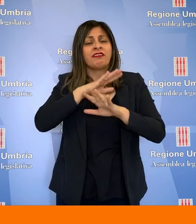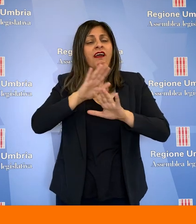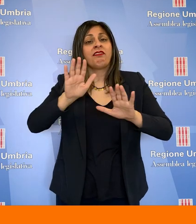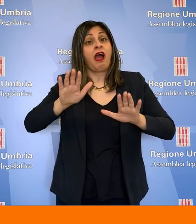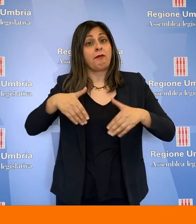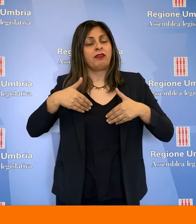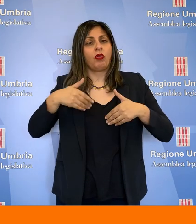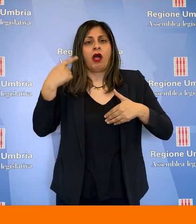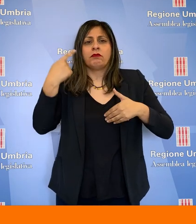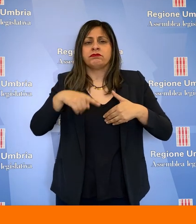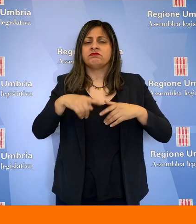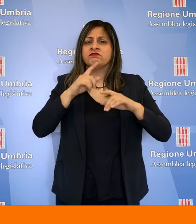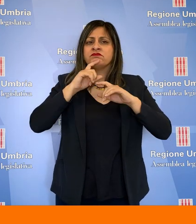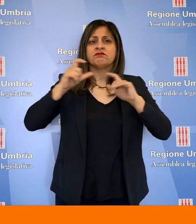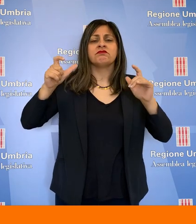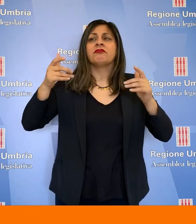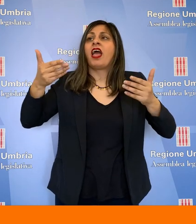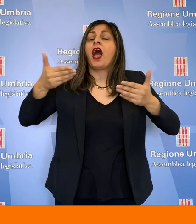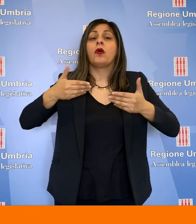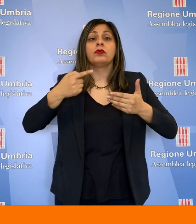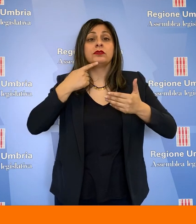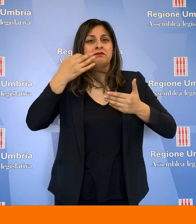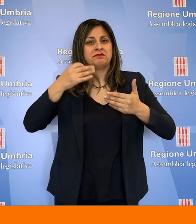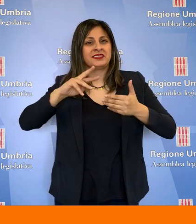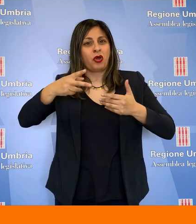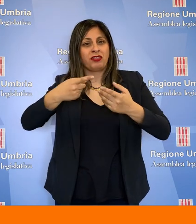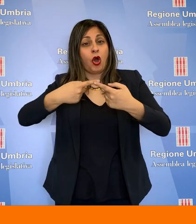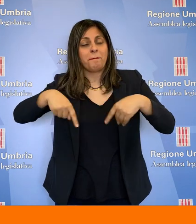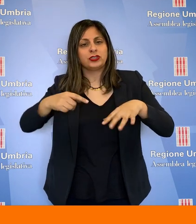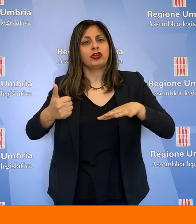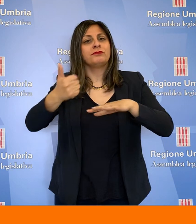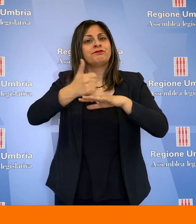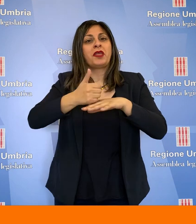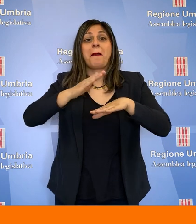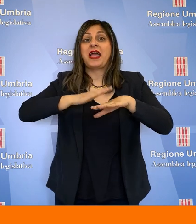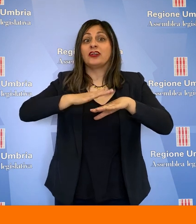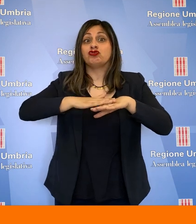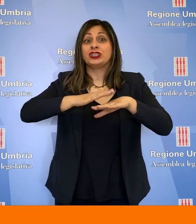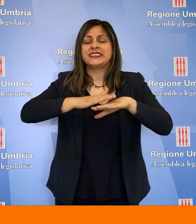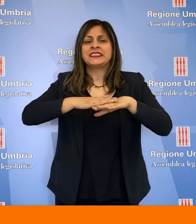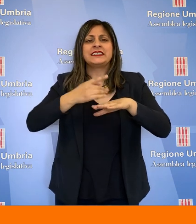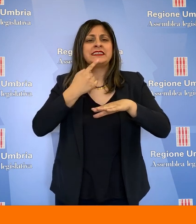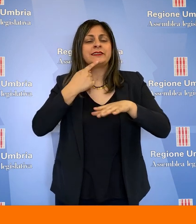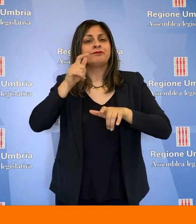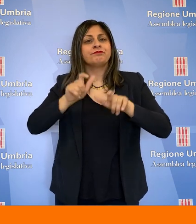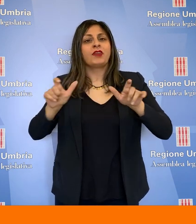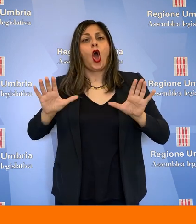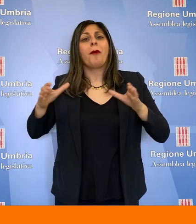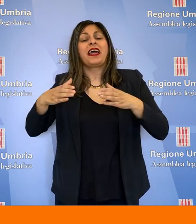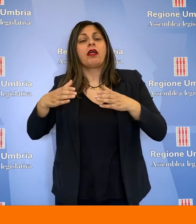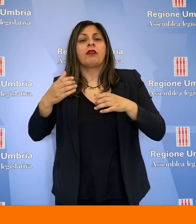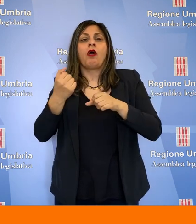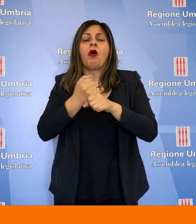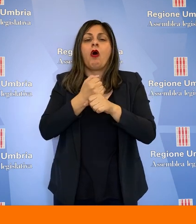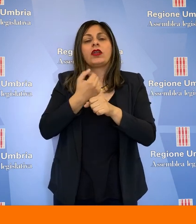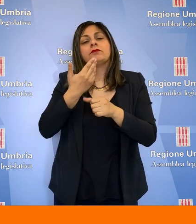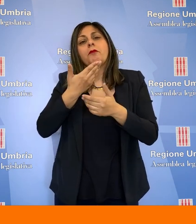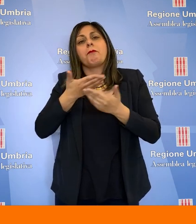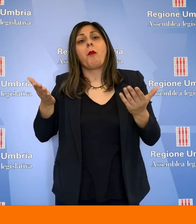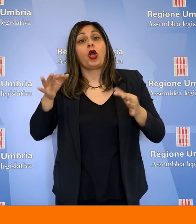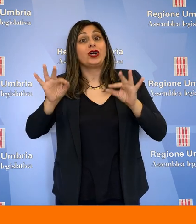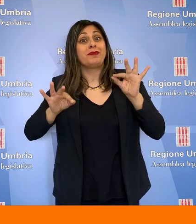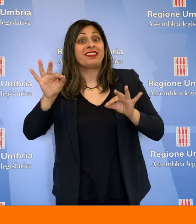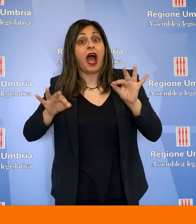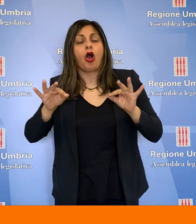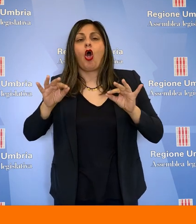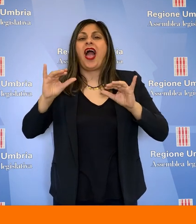14 mesi non percepiamo alcun tipo di ristoro. Un terzo delle aziende sta chiudendo, siamo completamente dimenticati ed abbandonati.